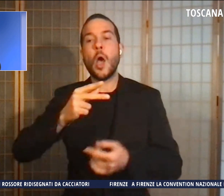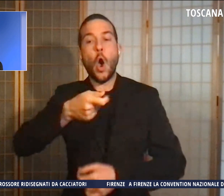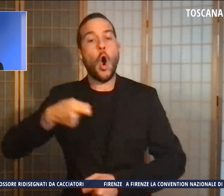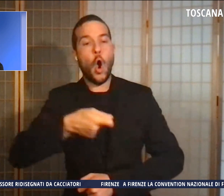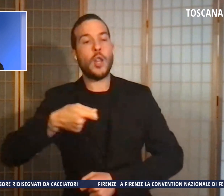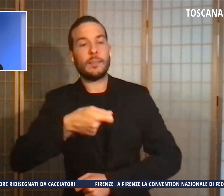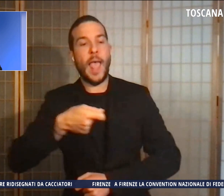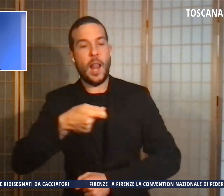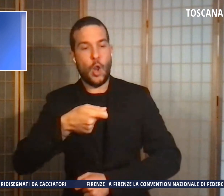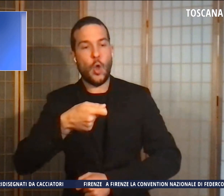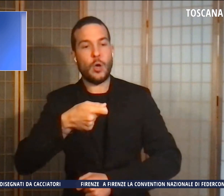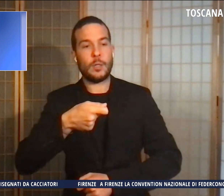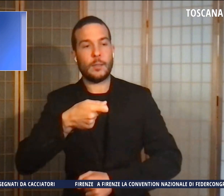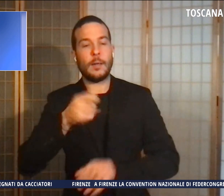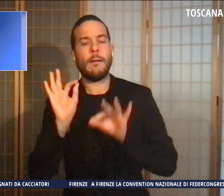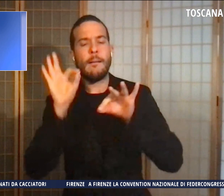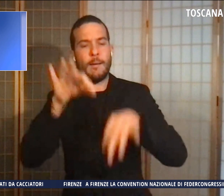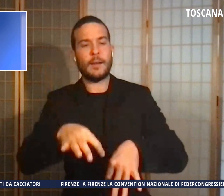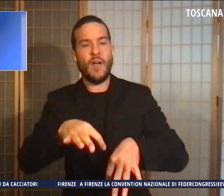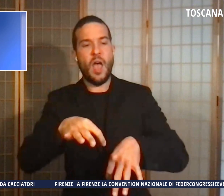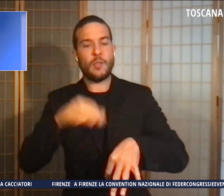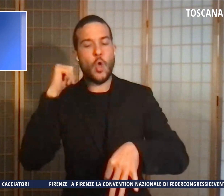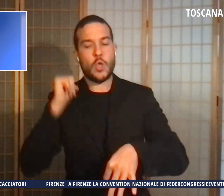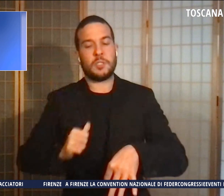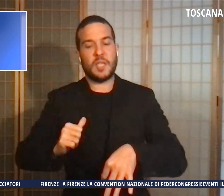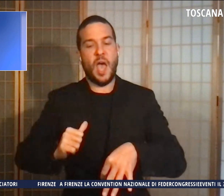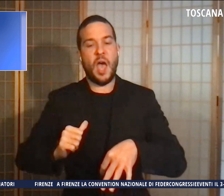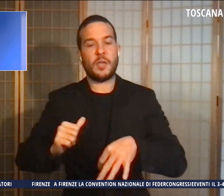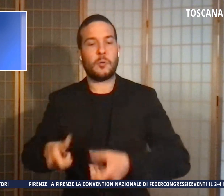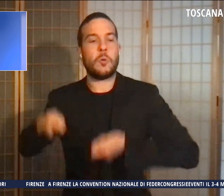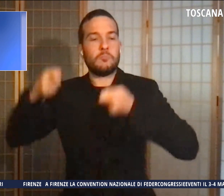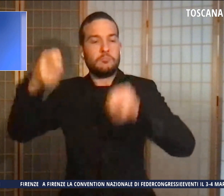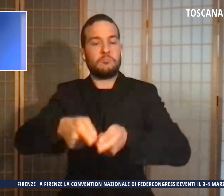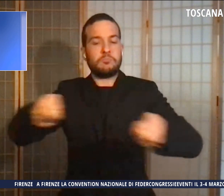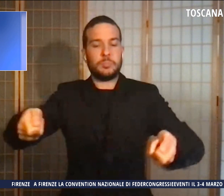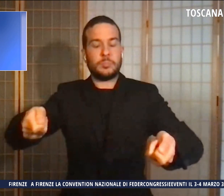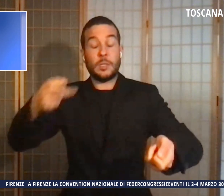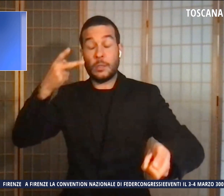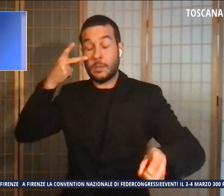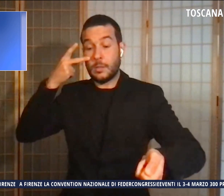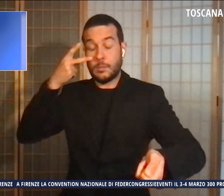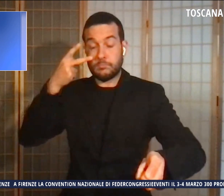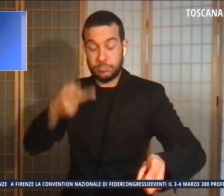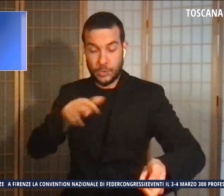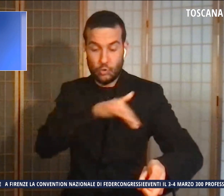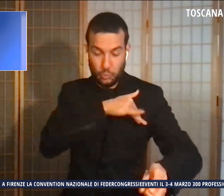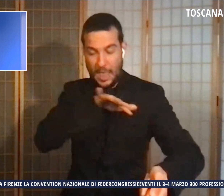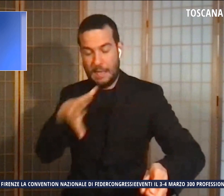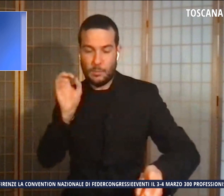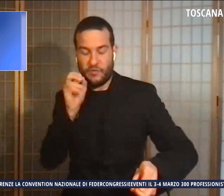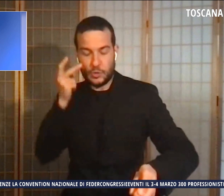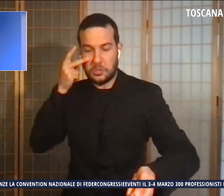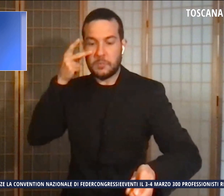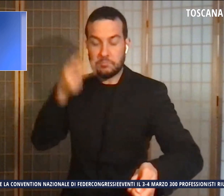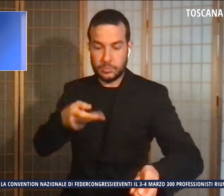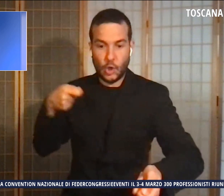classe, ha lasciato lo zaino aperto sul banco e alcuni studenti e un professore hanno notato il coltello e il dirigente ha